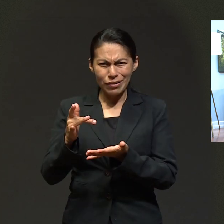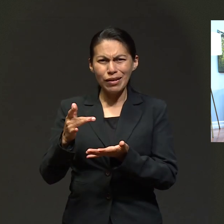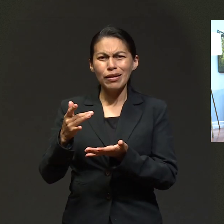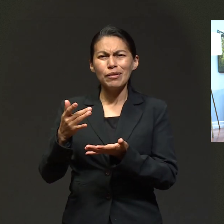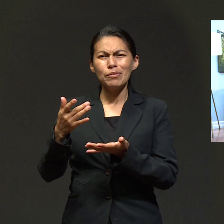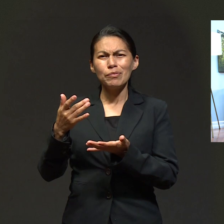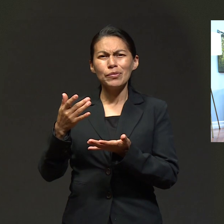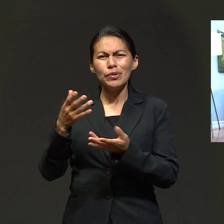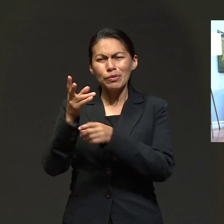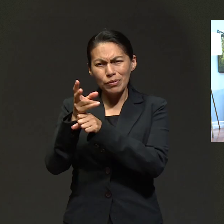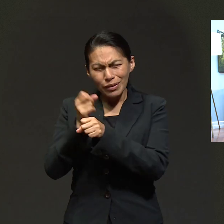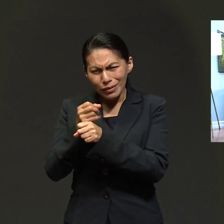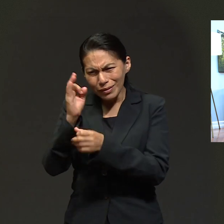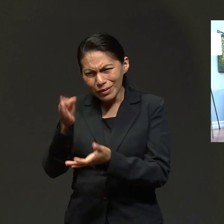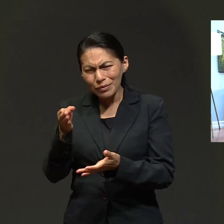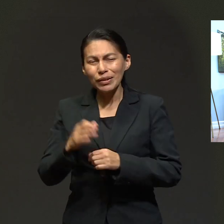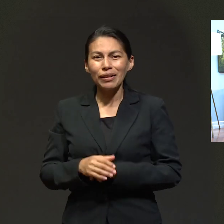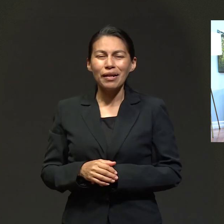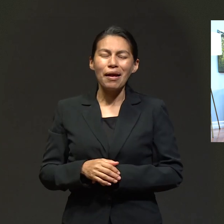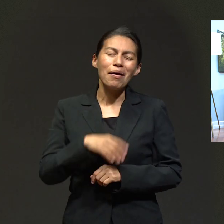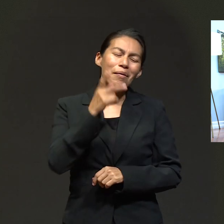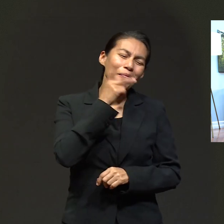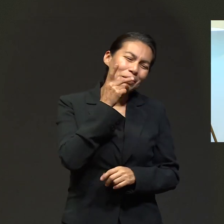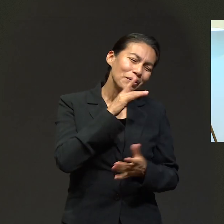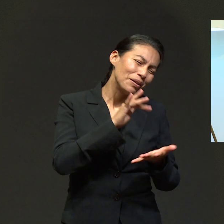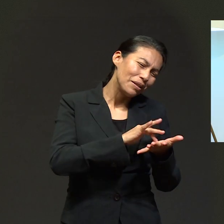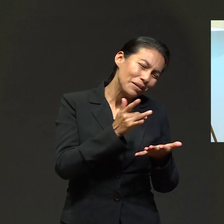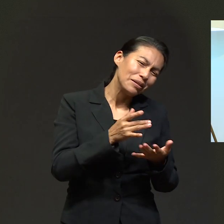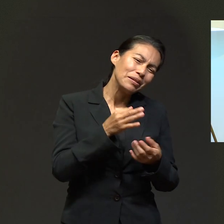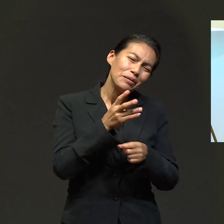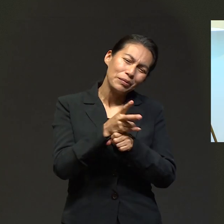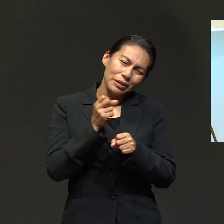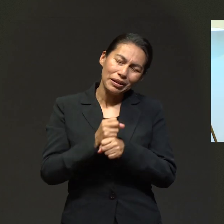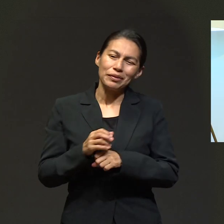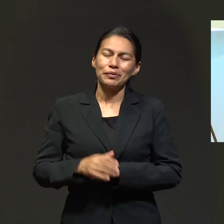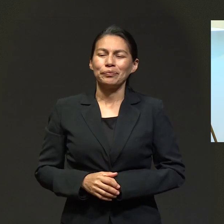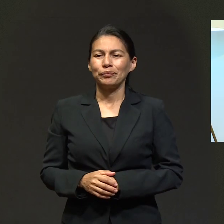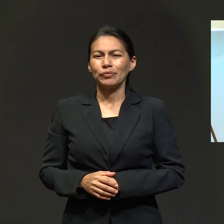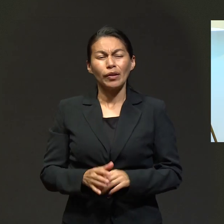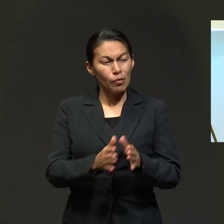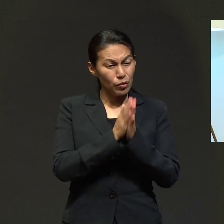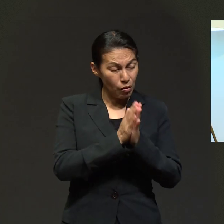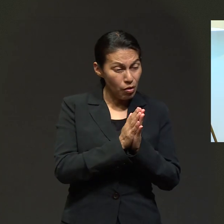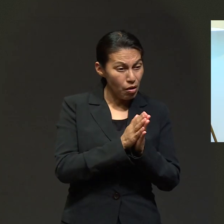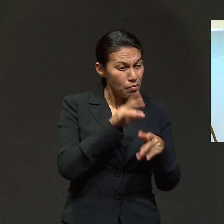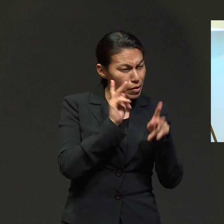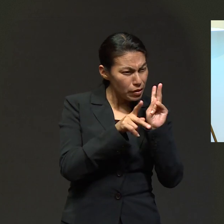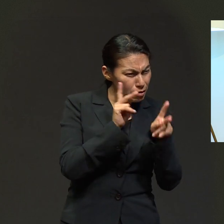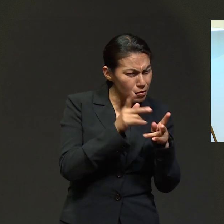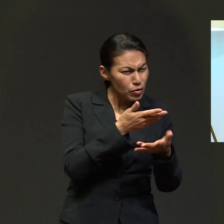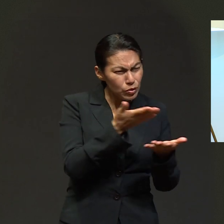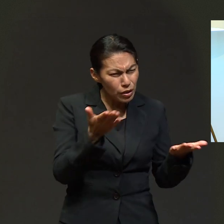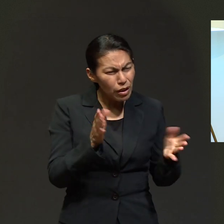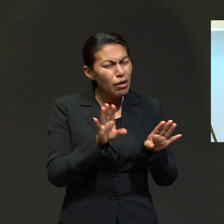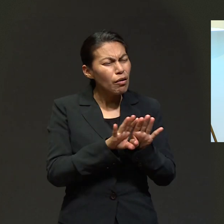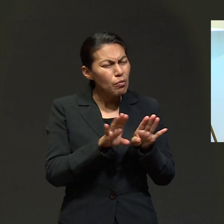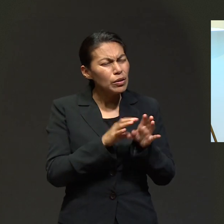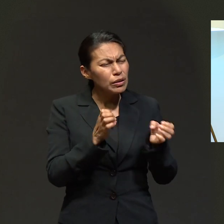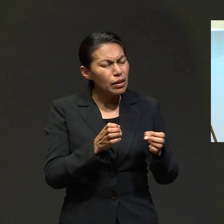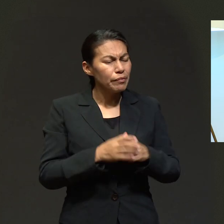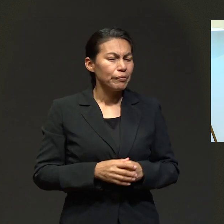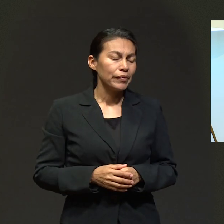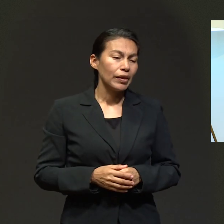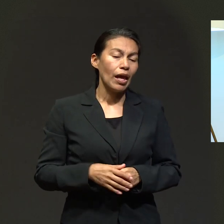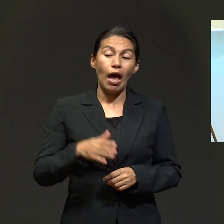Gracias por estar con nosotros, por haber aceptado la invitación. Gracias por invitarnos, pastor. Gracias, José. Cuéntenos algo de